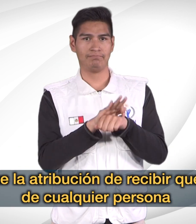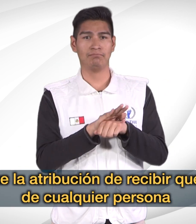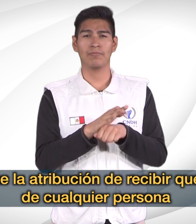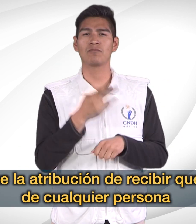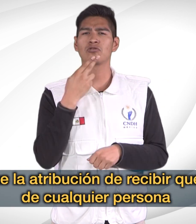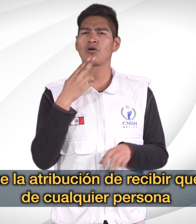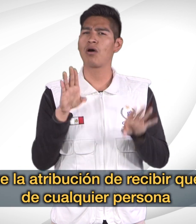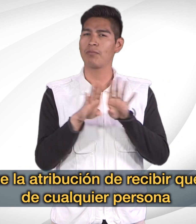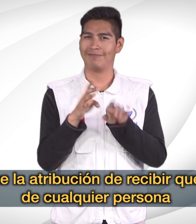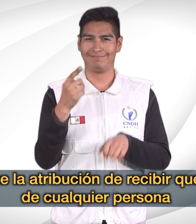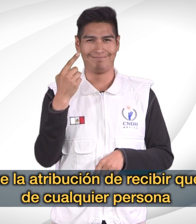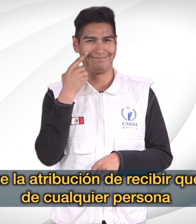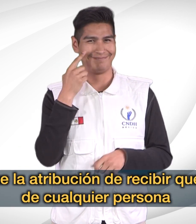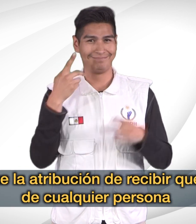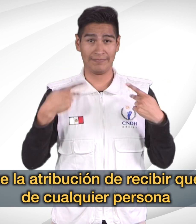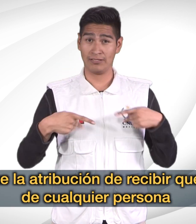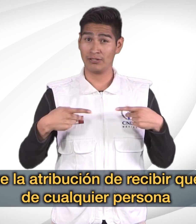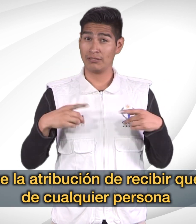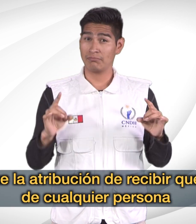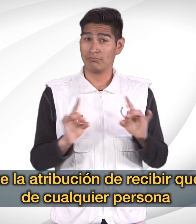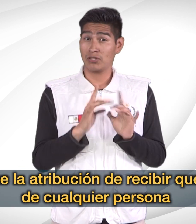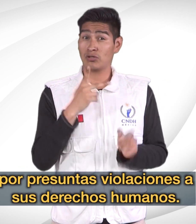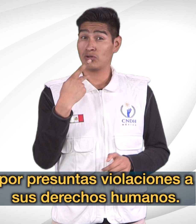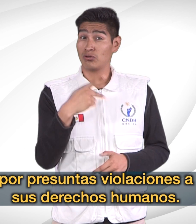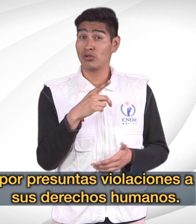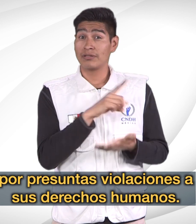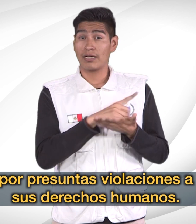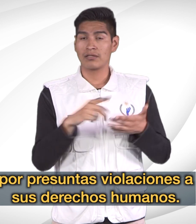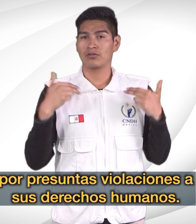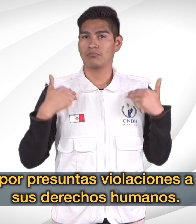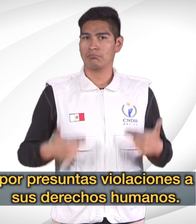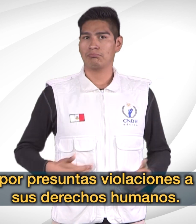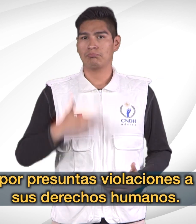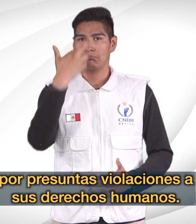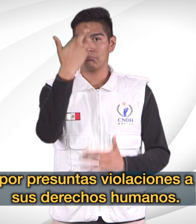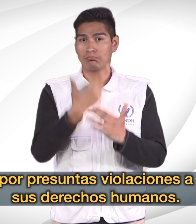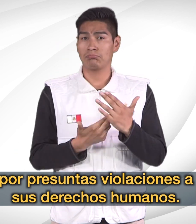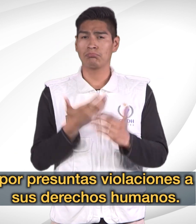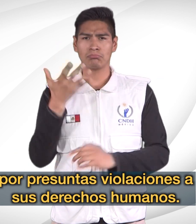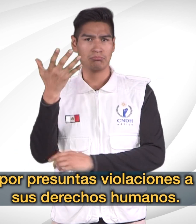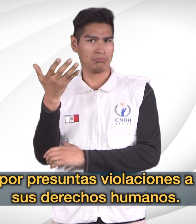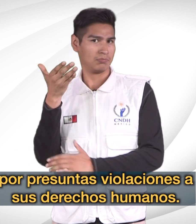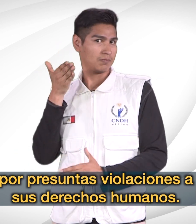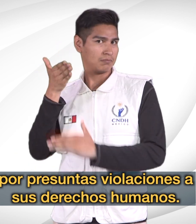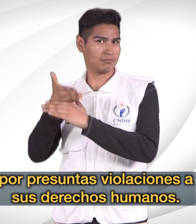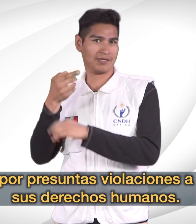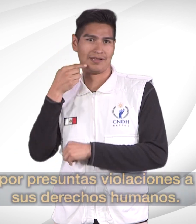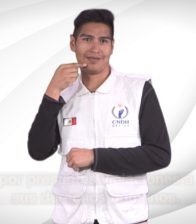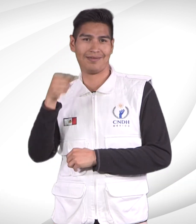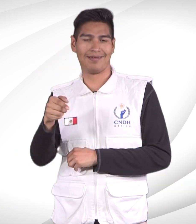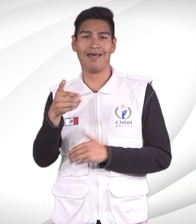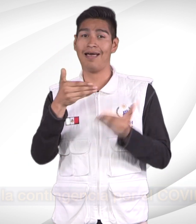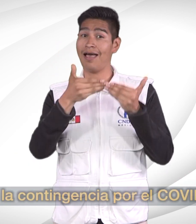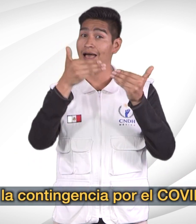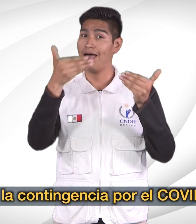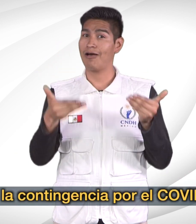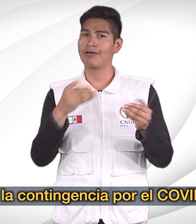atribución de recibir quejas de cualquier persona por presuntas violaciones a sus derechos humanos. Ante la